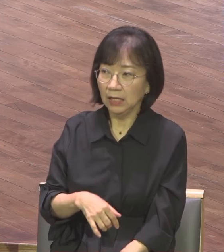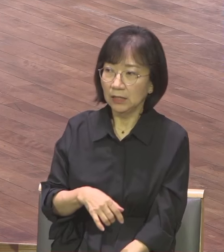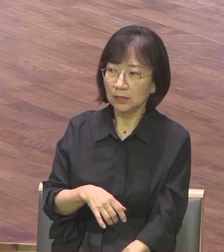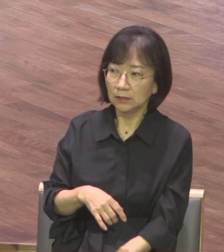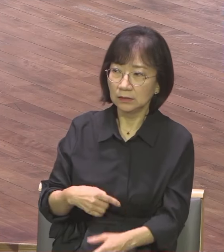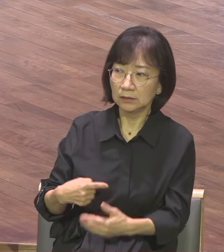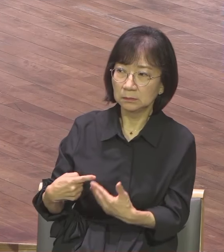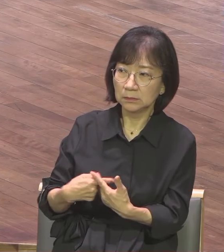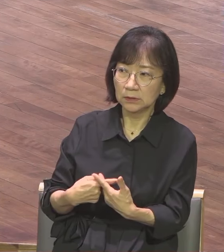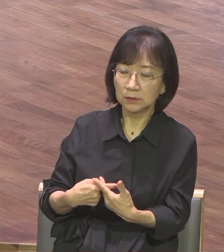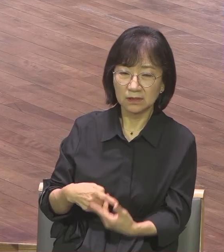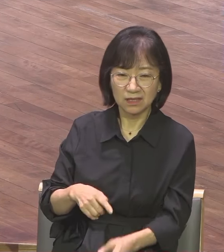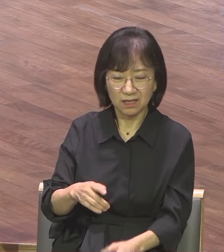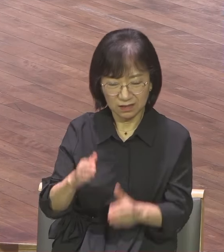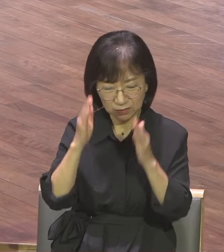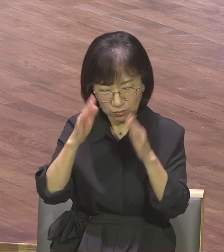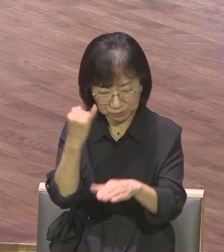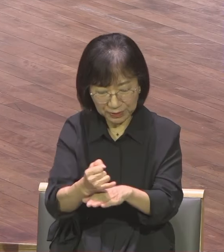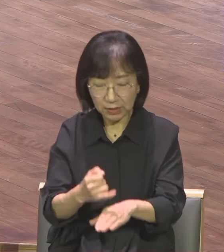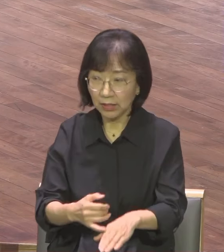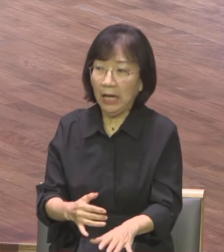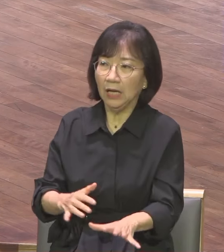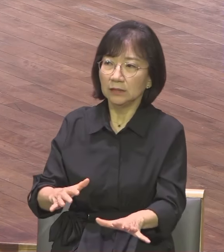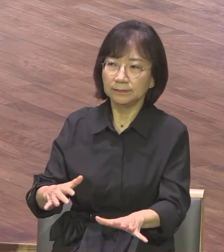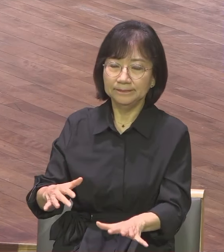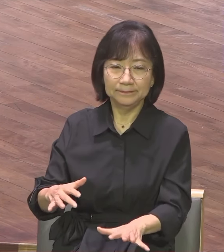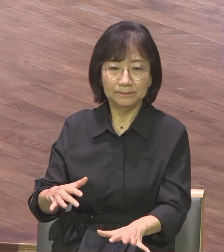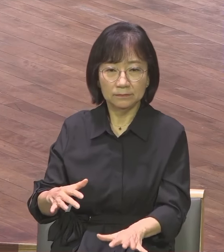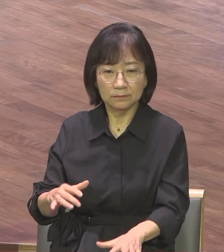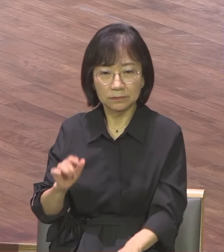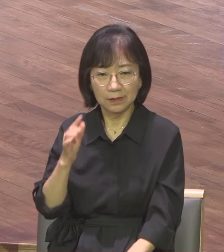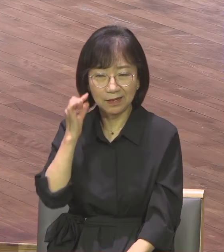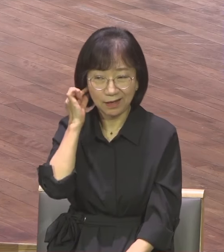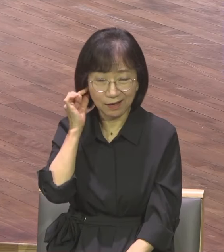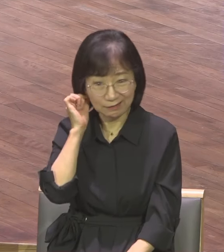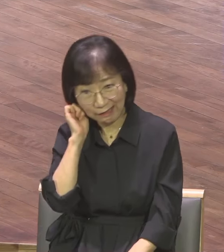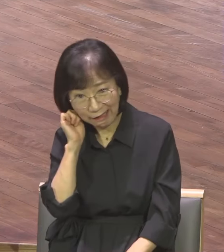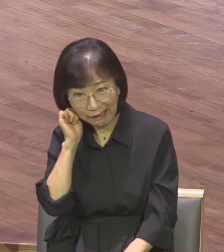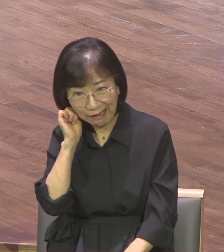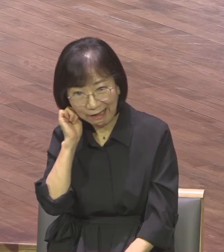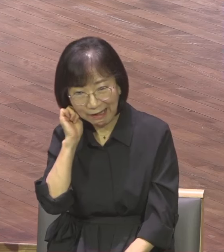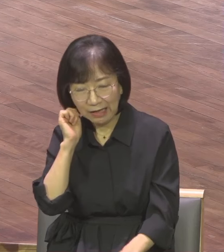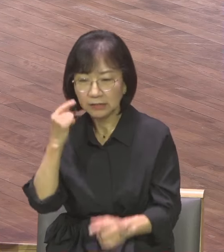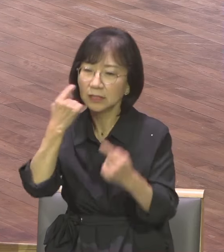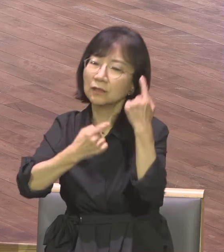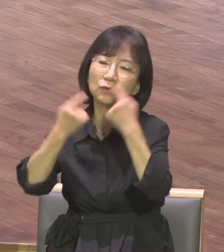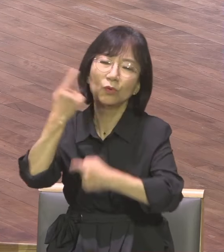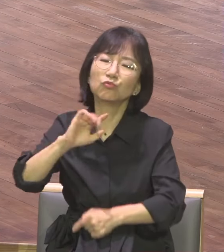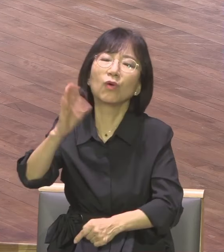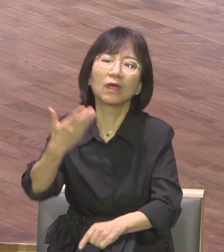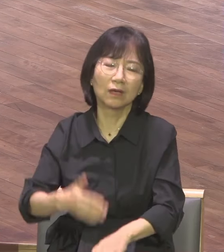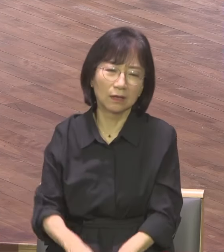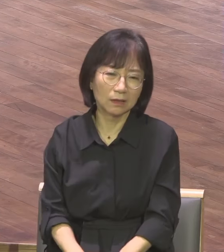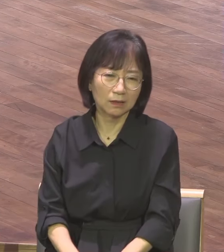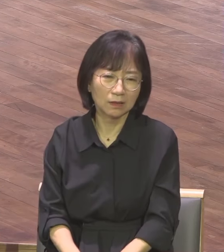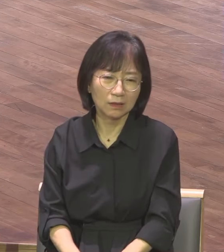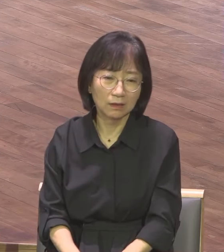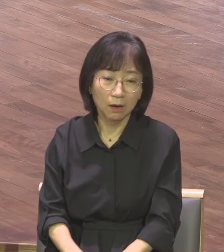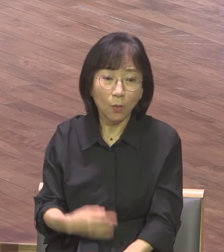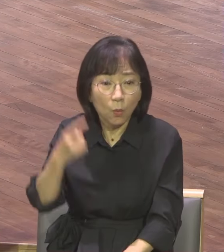세상은 그렇게 얘기합니다 그런데 상처가 돼요 왜 맞는 얘기 때문에 거기에 또 우리가